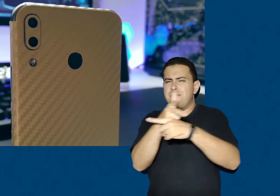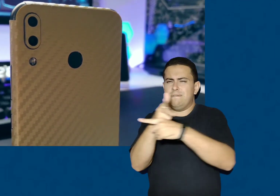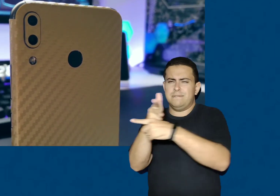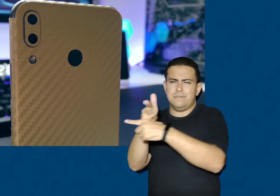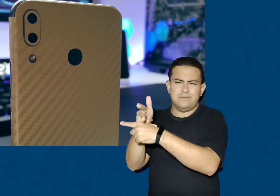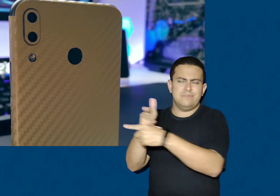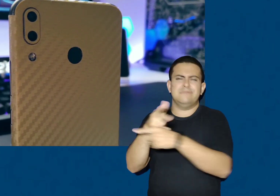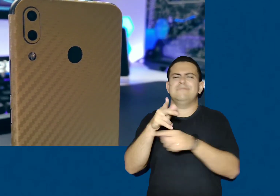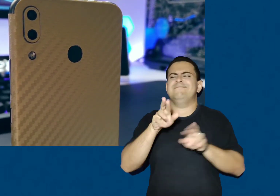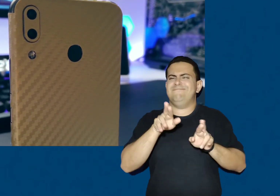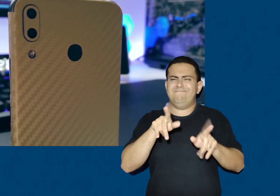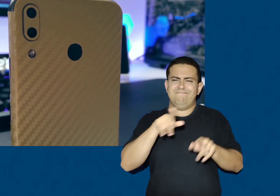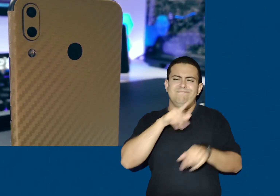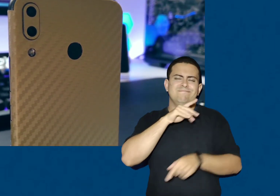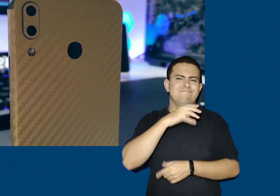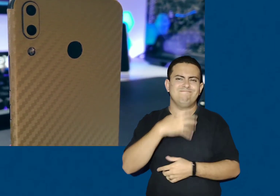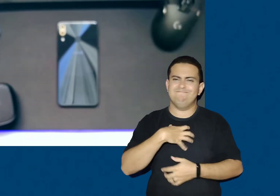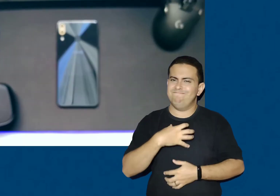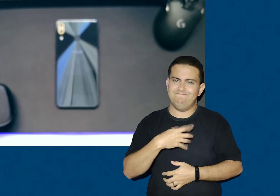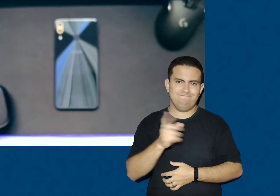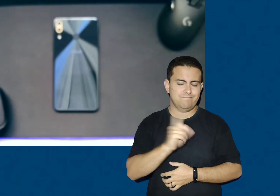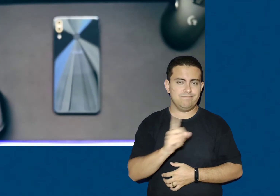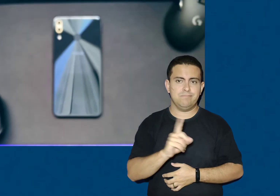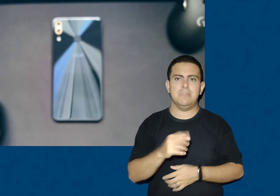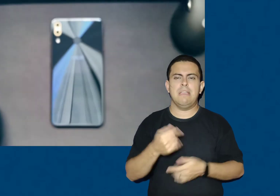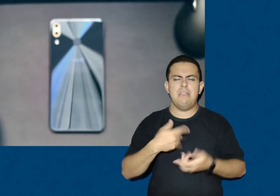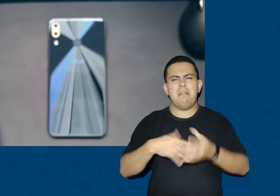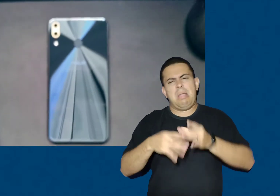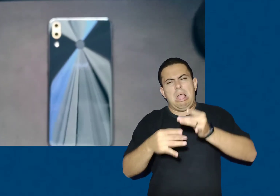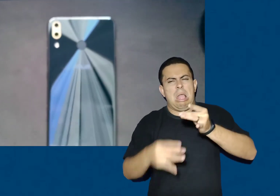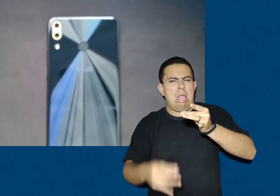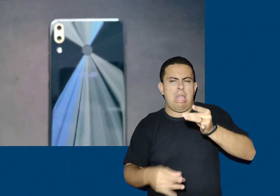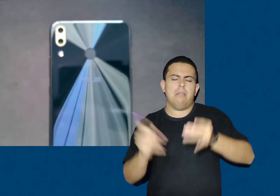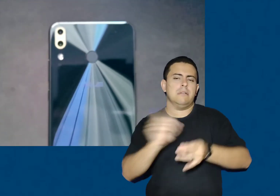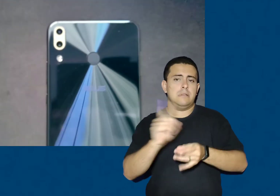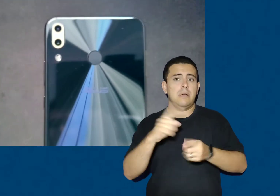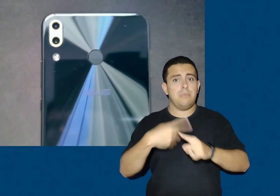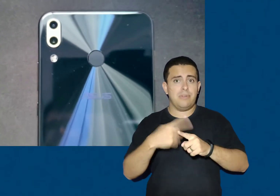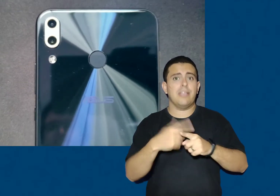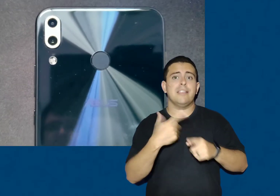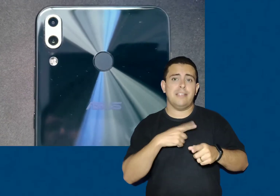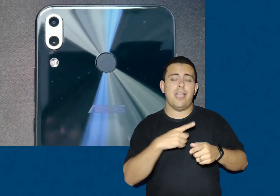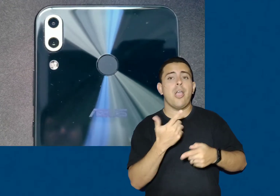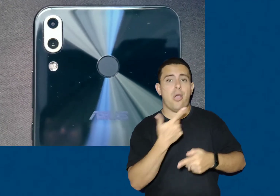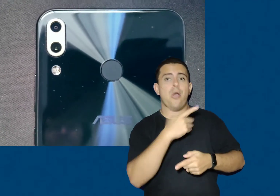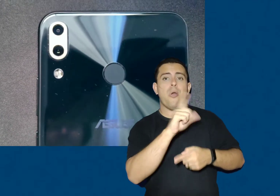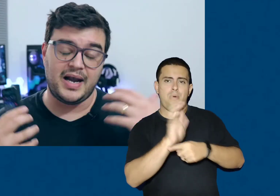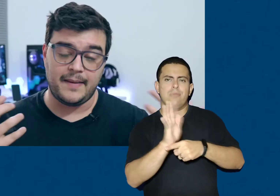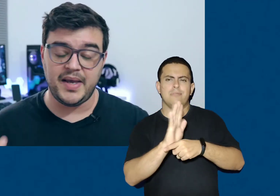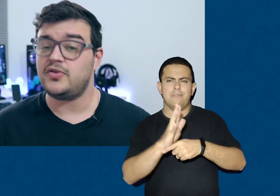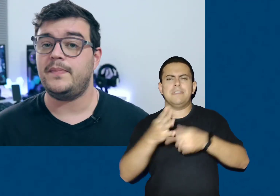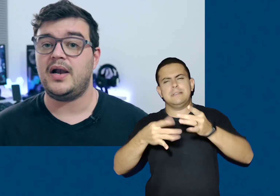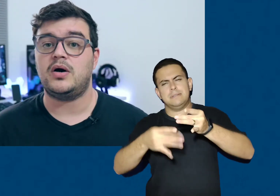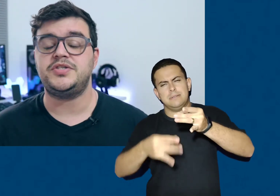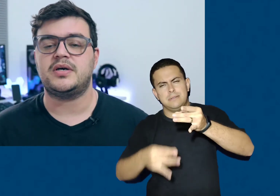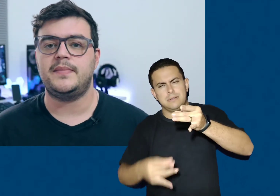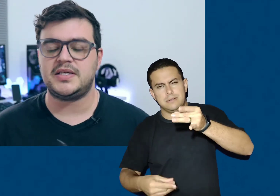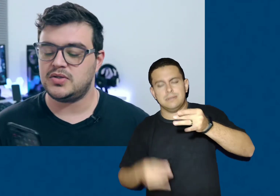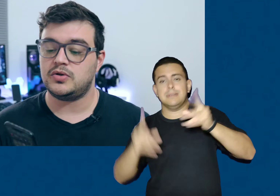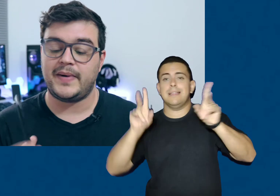ficam muito estranhas. Eu não vou me atentar às especificações aqui, porque eu já fiz vídeo falando sobre isso, com detalhamento melhor de câmeras e tudo